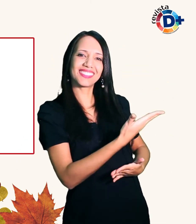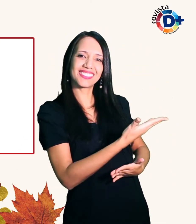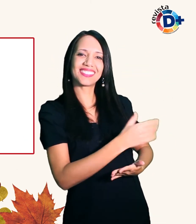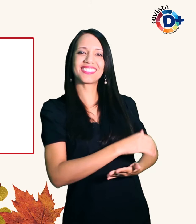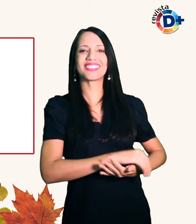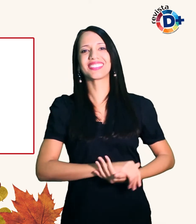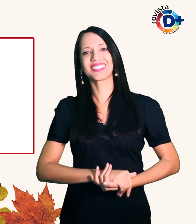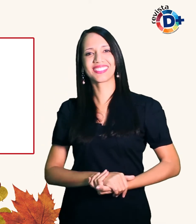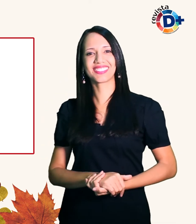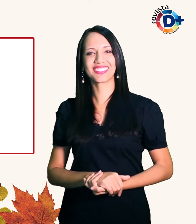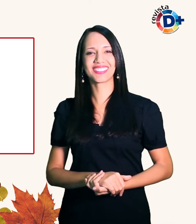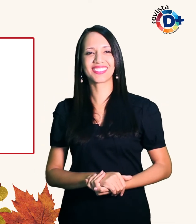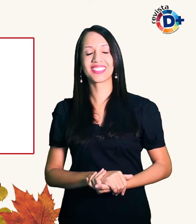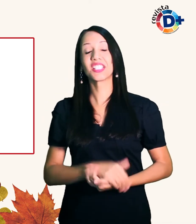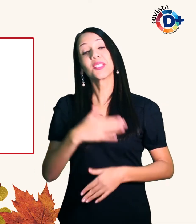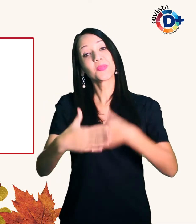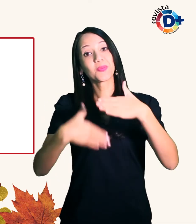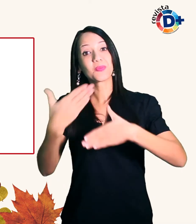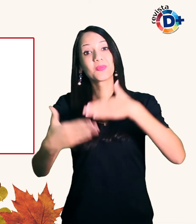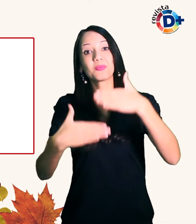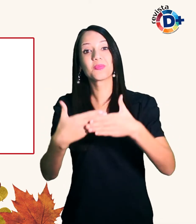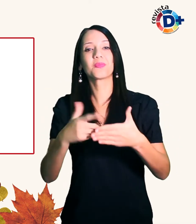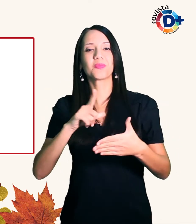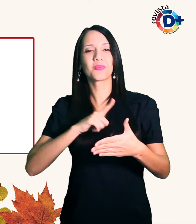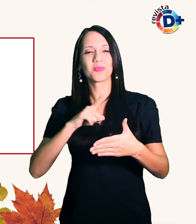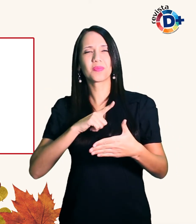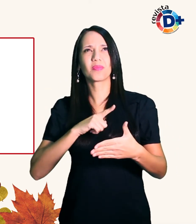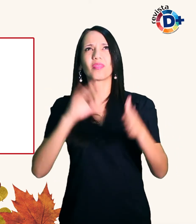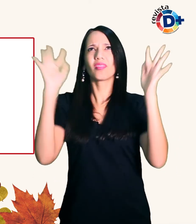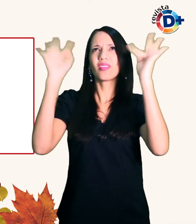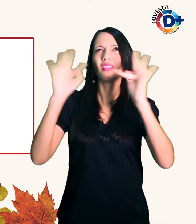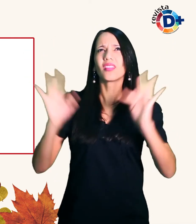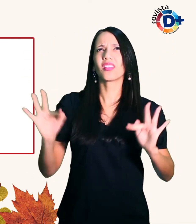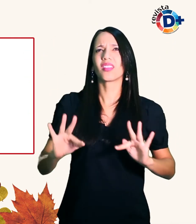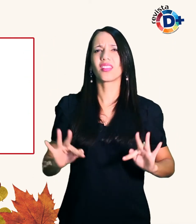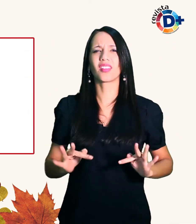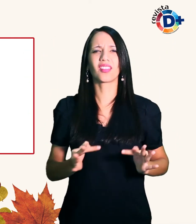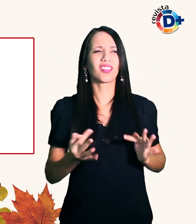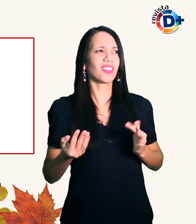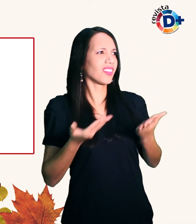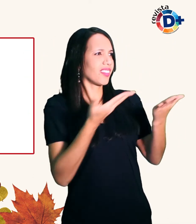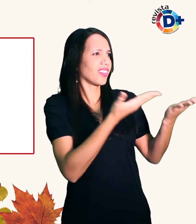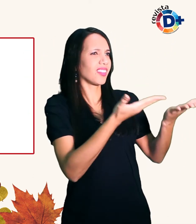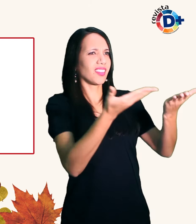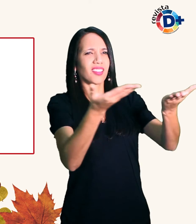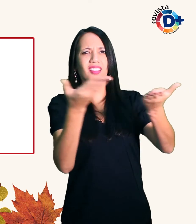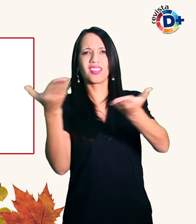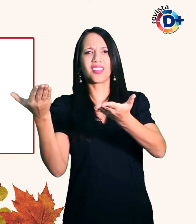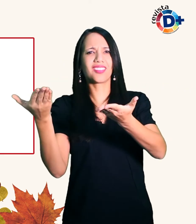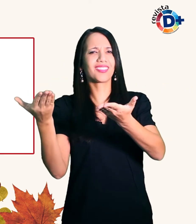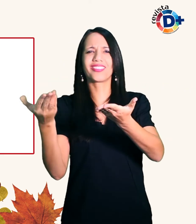Enquanto você estiver colocando sua felicidade nas mãos de outra pessoa nunca será feliz